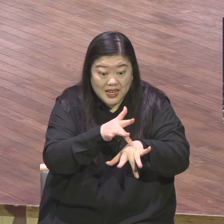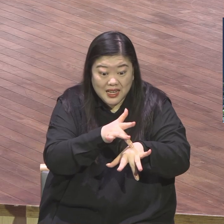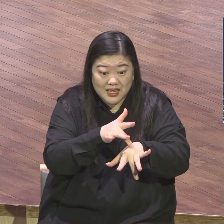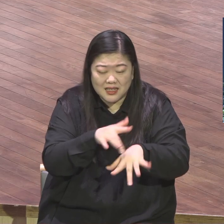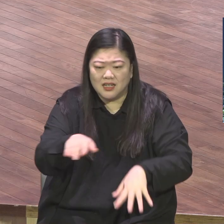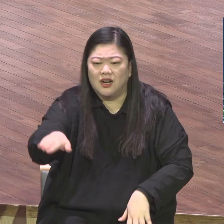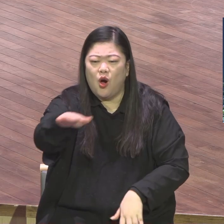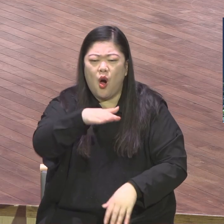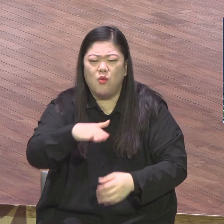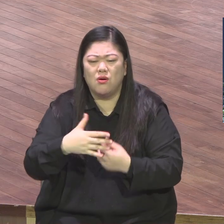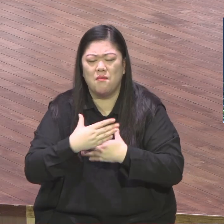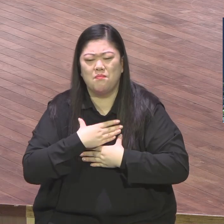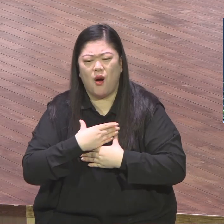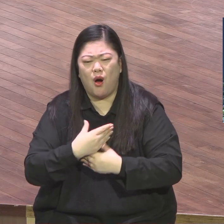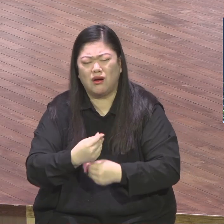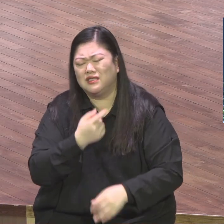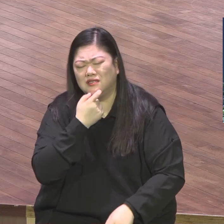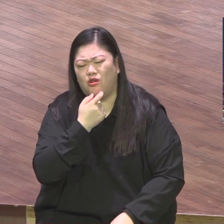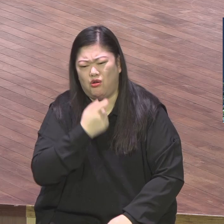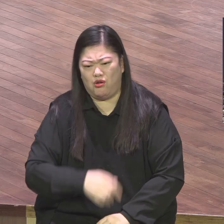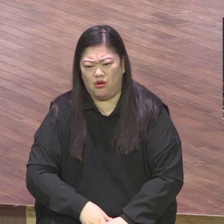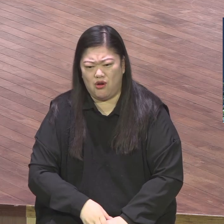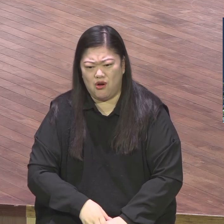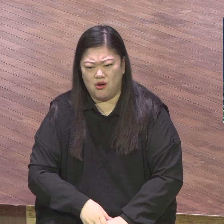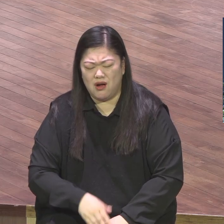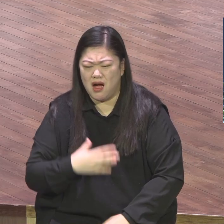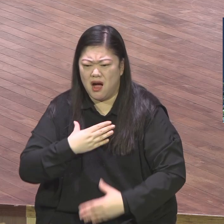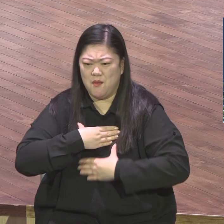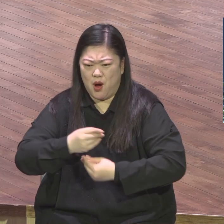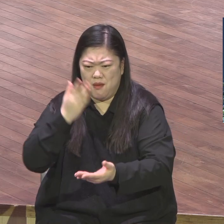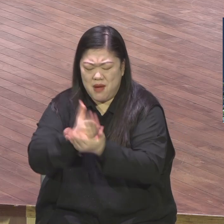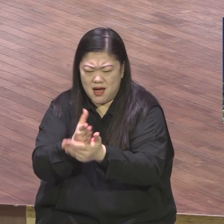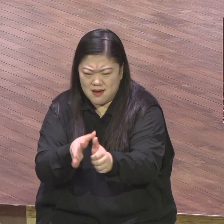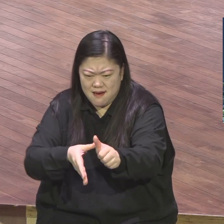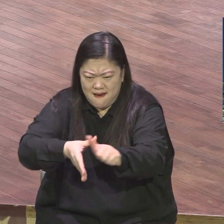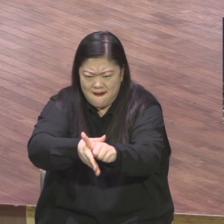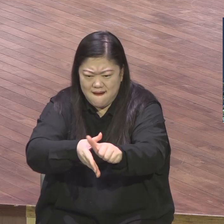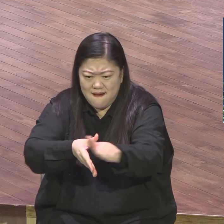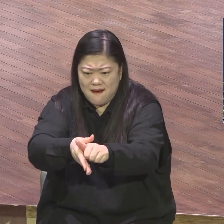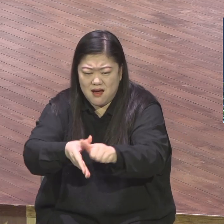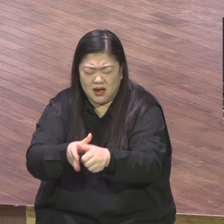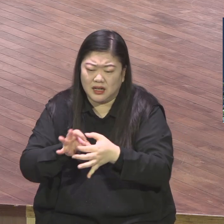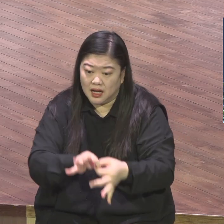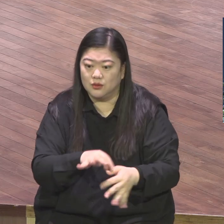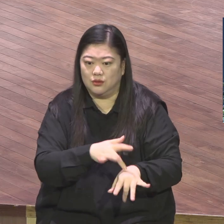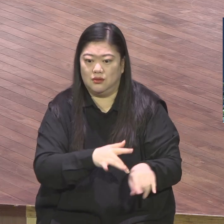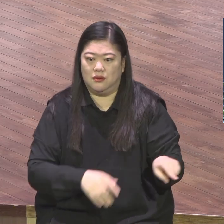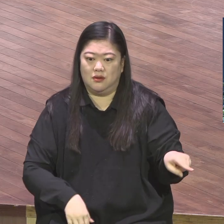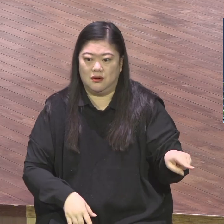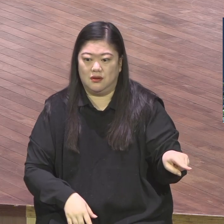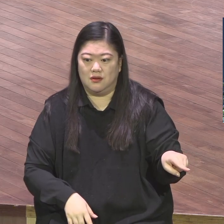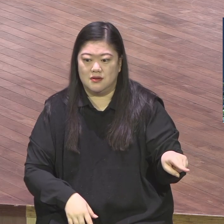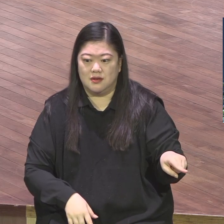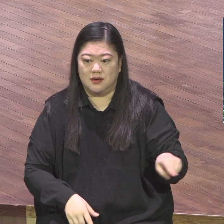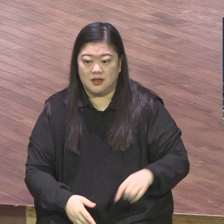계속해서 하나님 앞에 여러분 마음을 점검하세요. 내 속에 은내와 평강이 유지되고